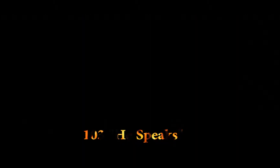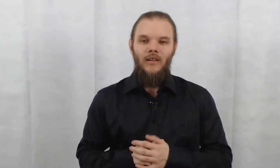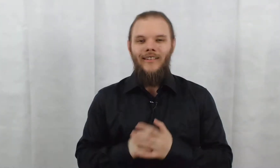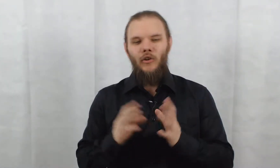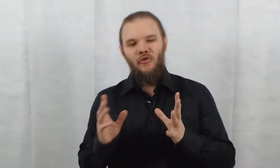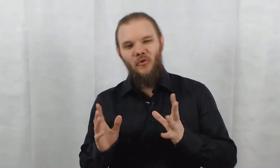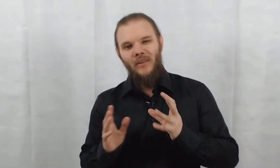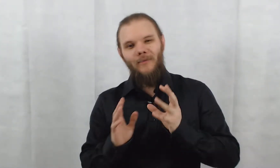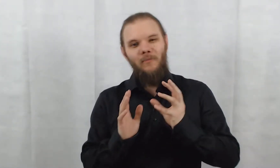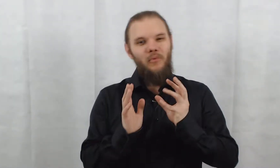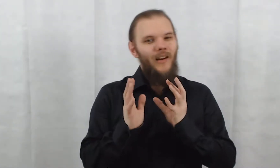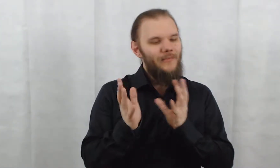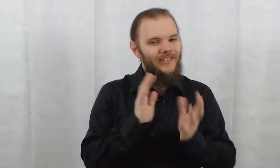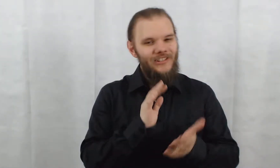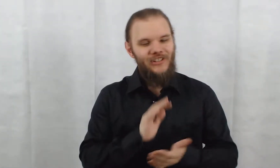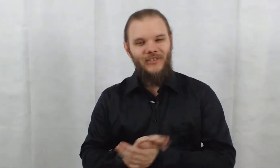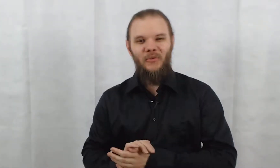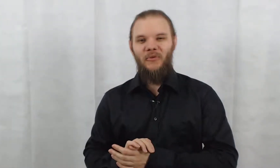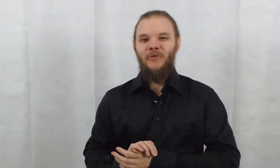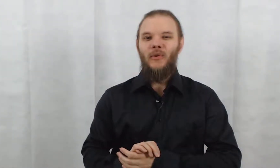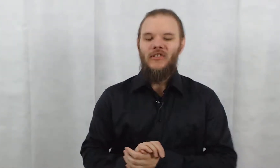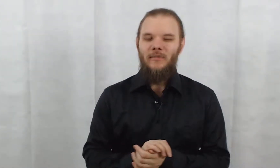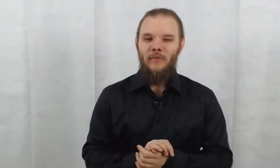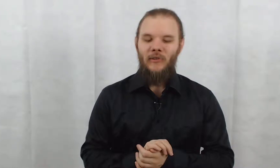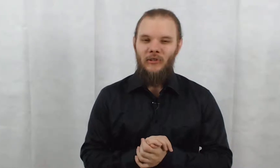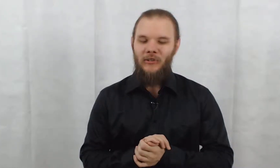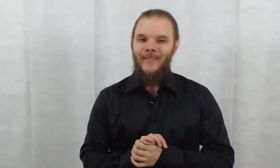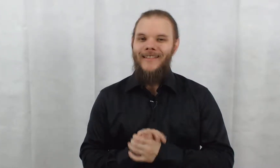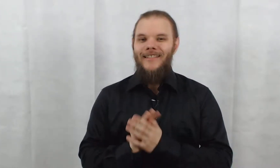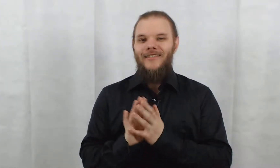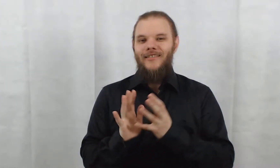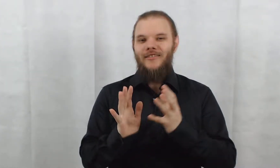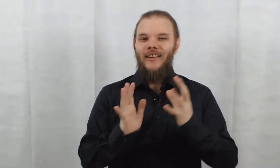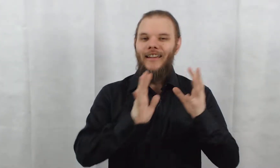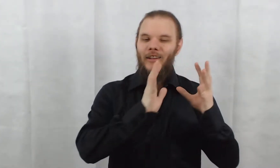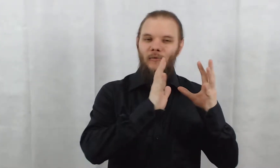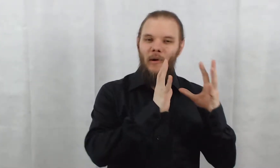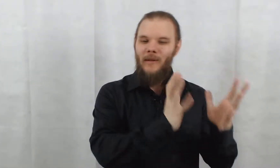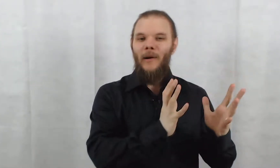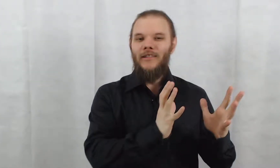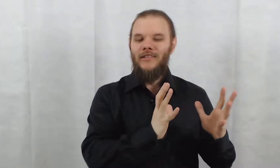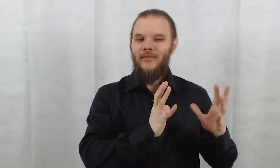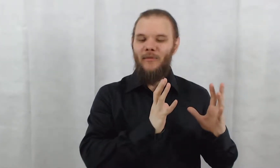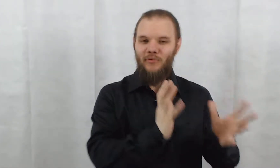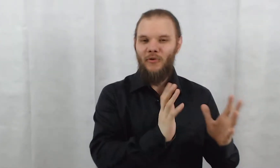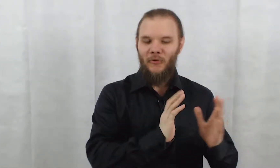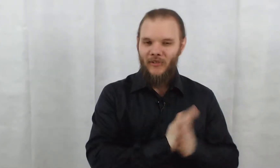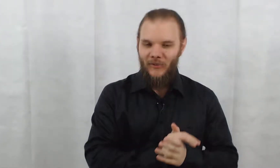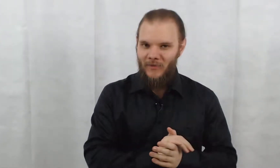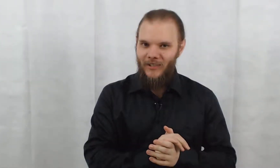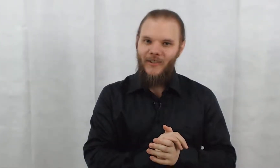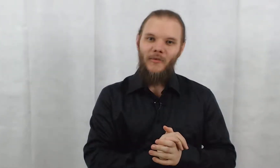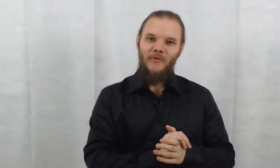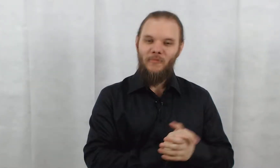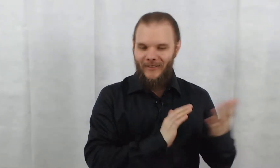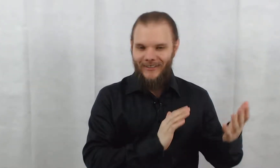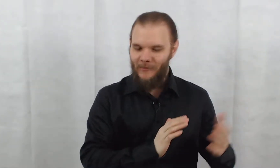Alors je suis un poil mitigé sur ce troisième épisode. Je dirais qu une première partie qui m'a plutôt enthousiasmé, comme précédemment.